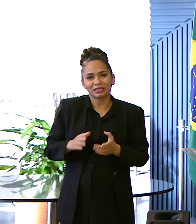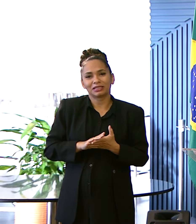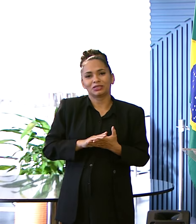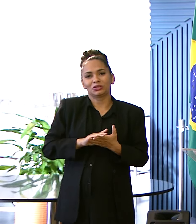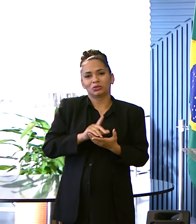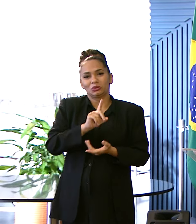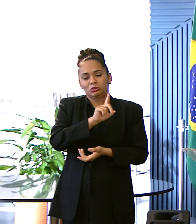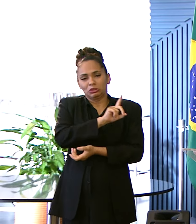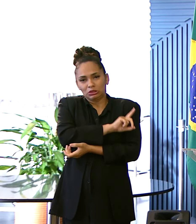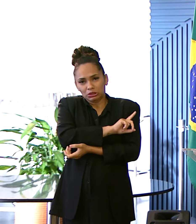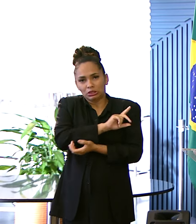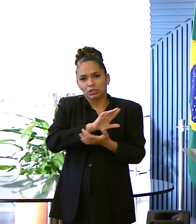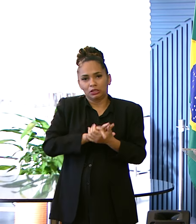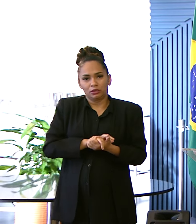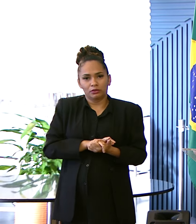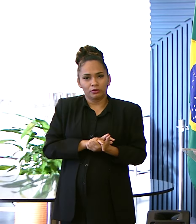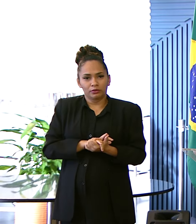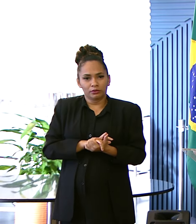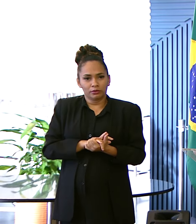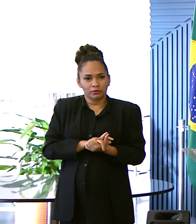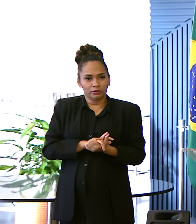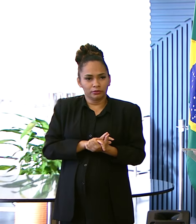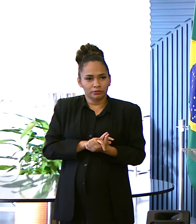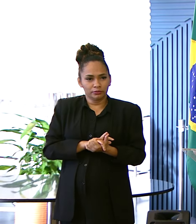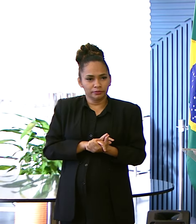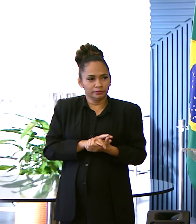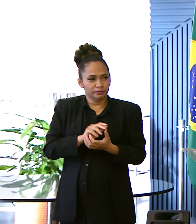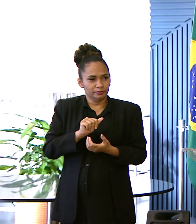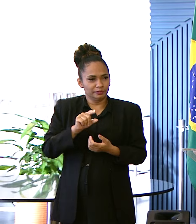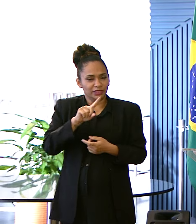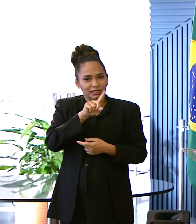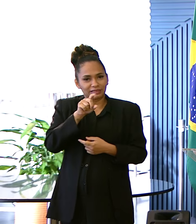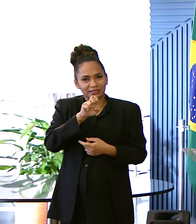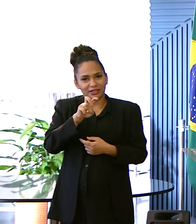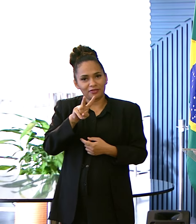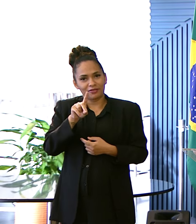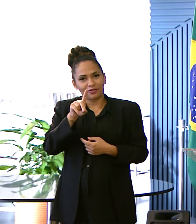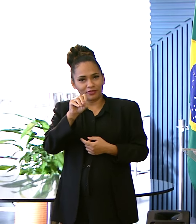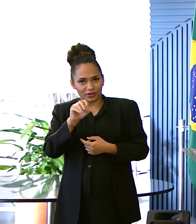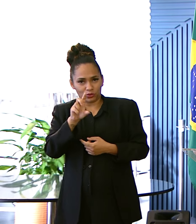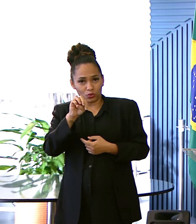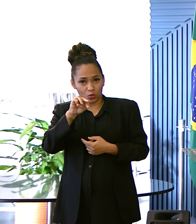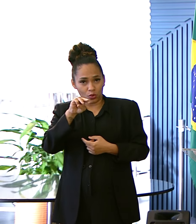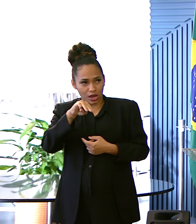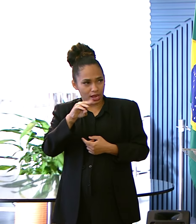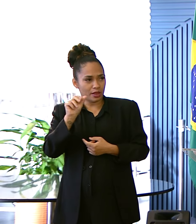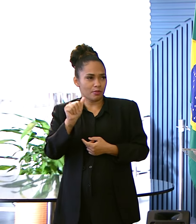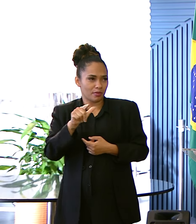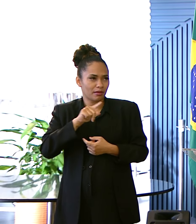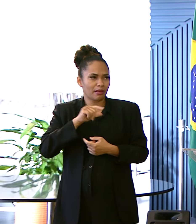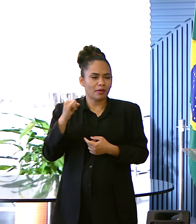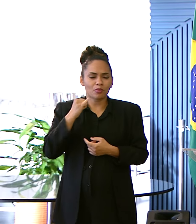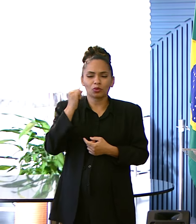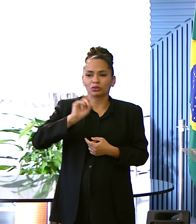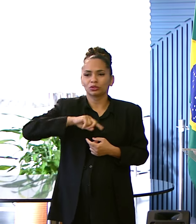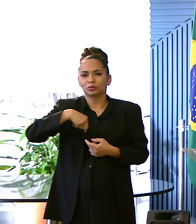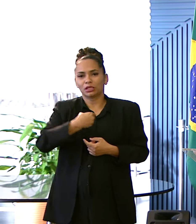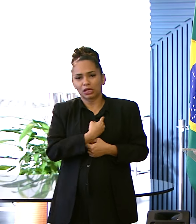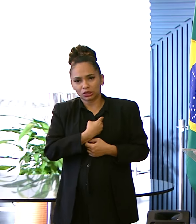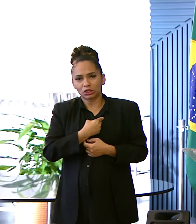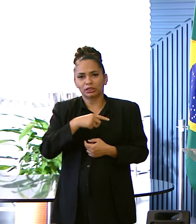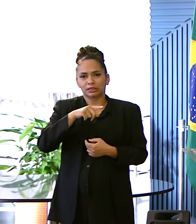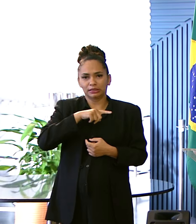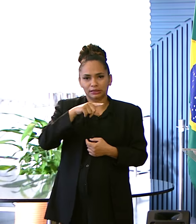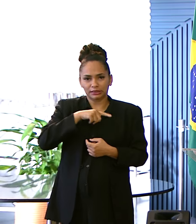Diretor Não tem mais Não é presidente Diretor do Azevedo Lima Que é um hospital Importante para nós No estado do Rio de Janeiro E tenho que ressaltar aqui